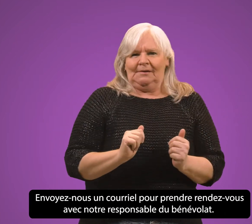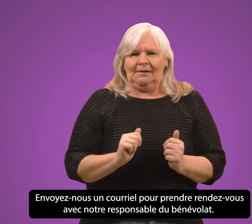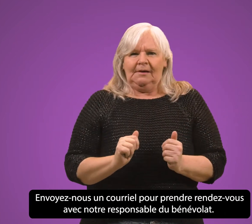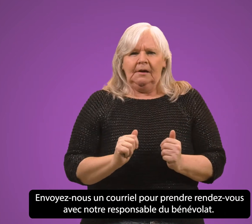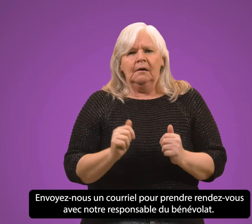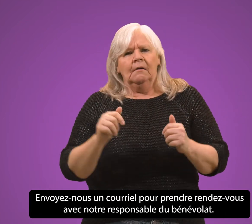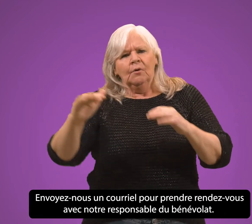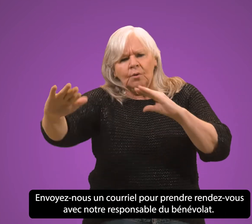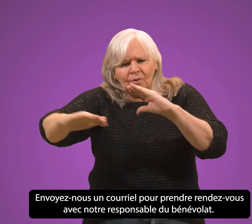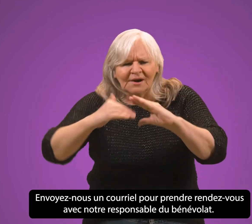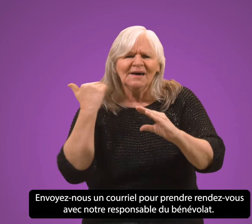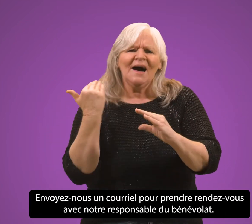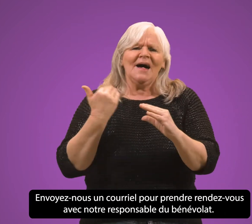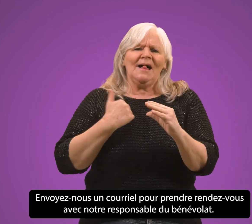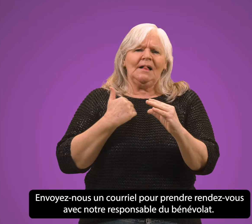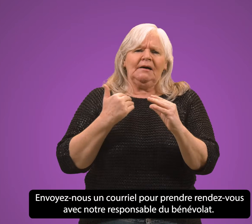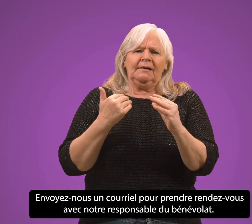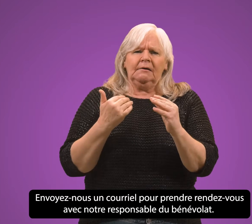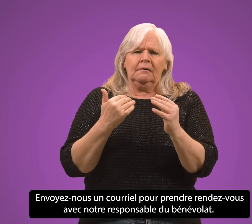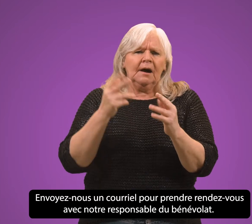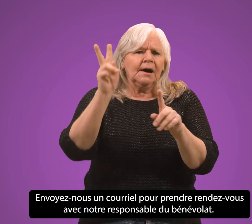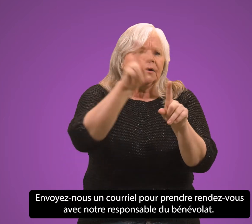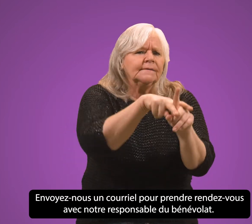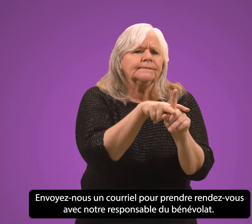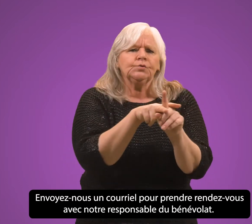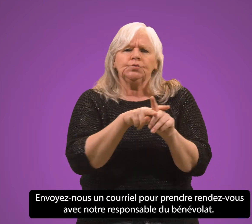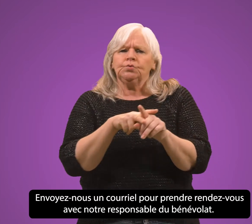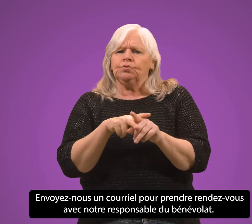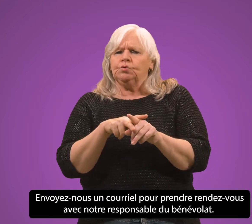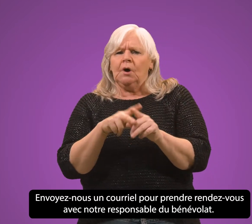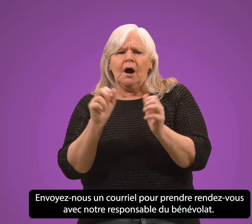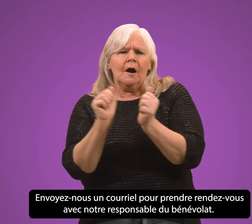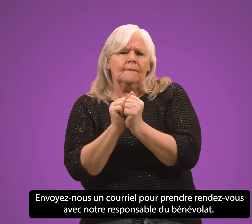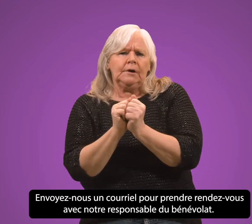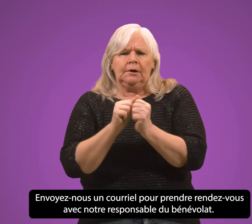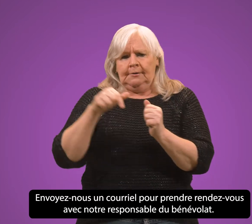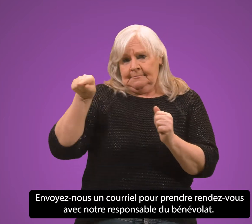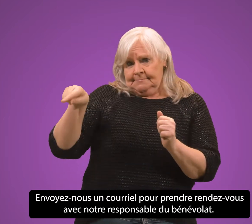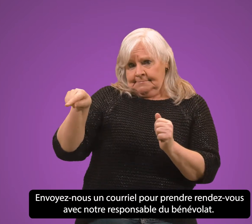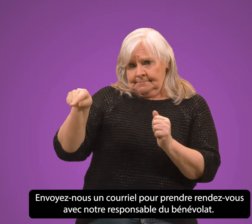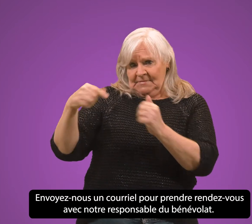Envoyez-nous un courriel pour prendre rendez-vous avec notre responsable du bénévolat.